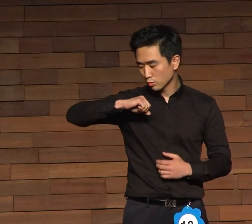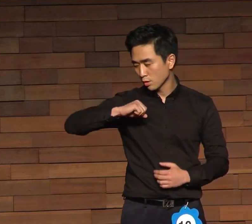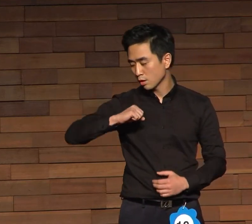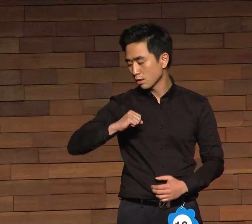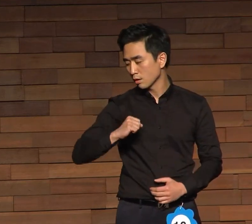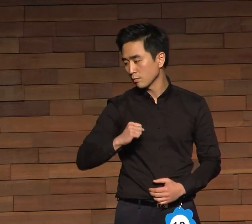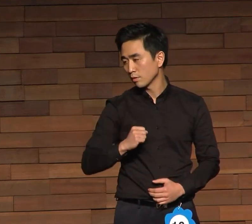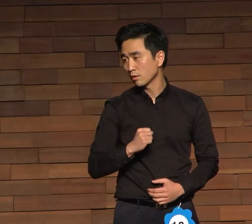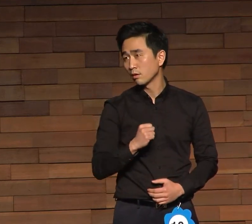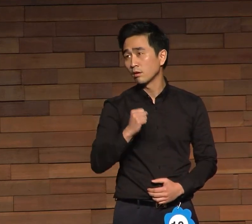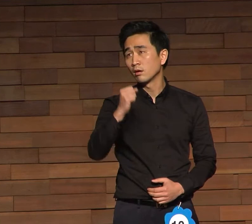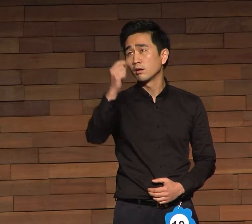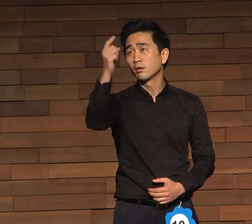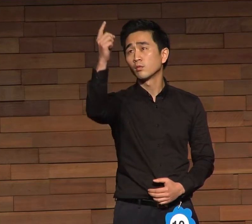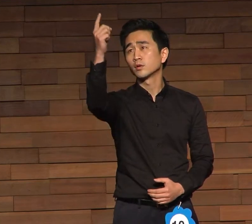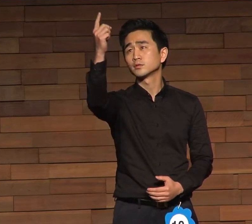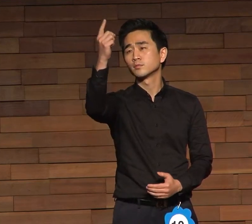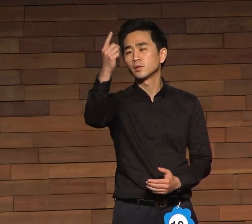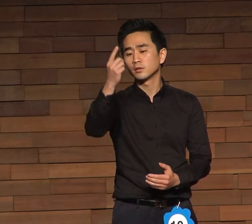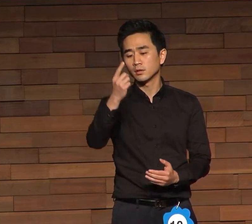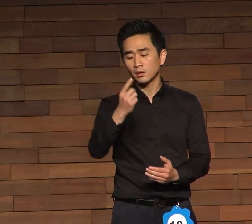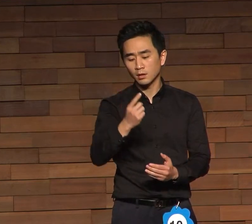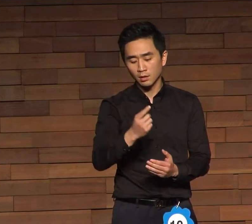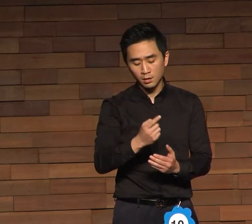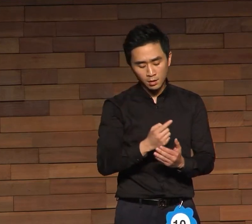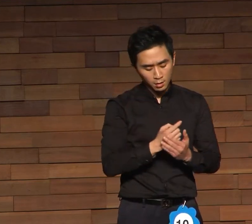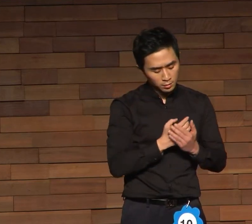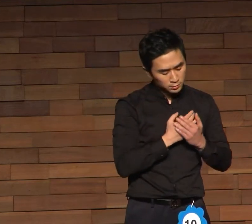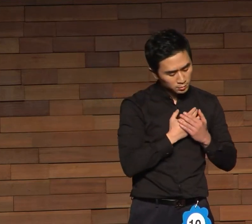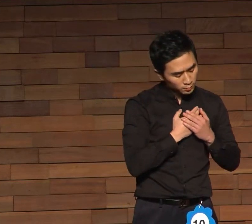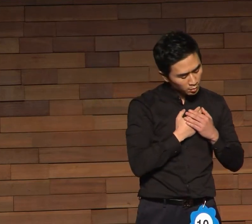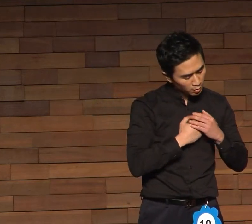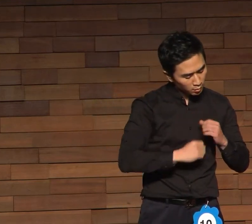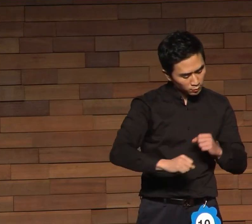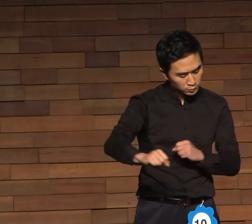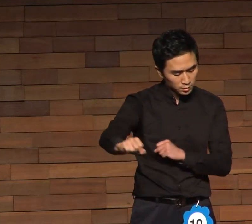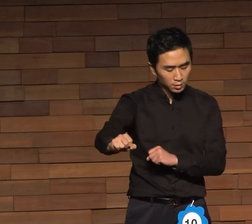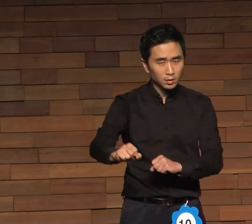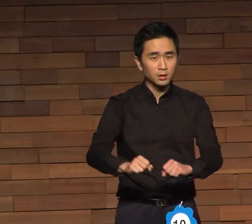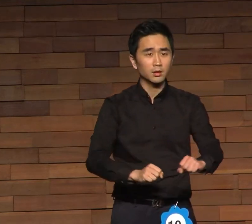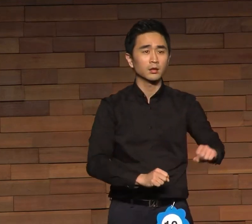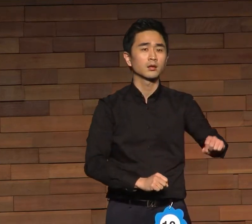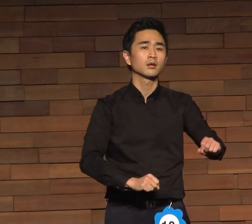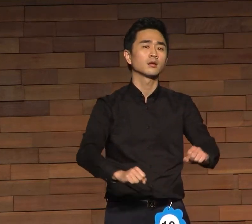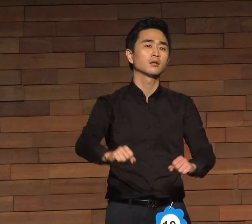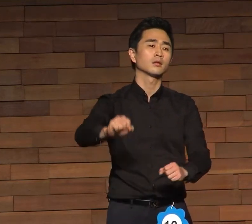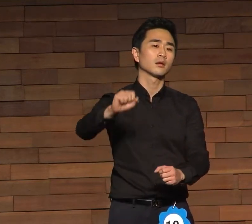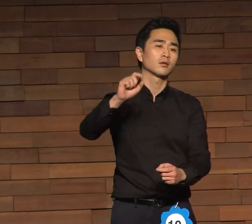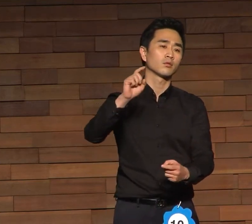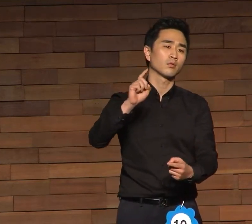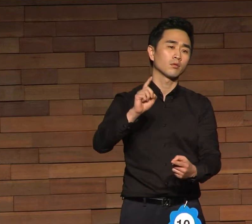순종하며 왔습니다 가슴이 움직이는 대로